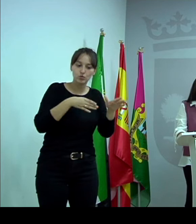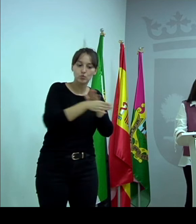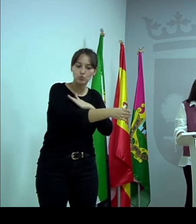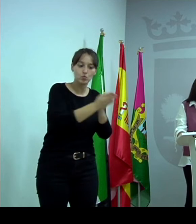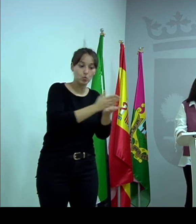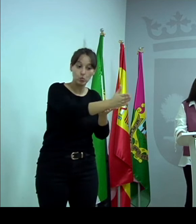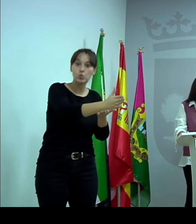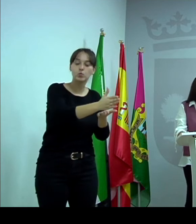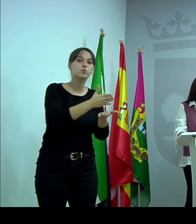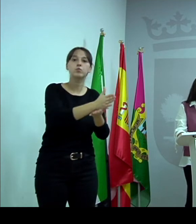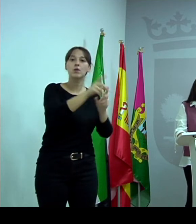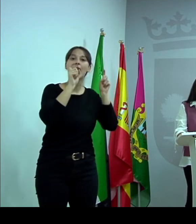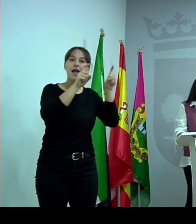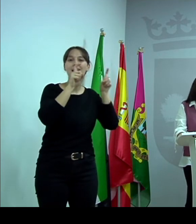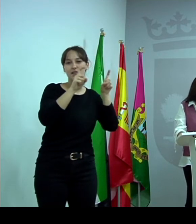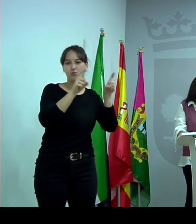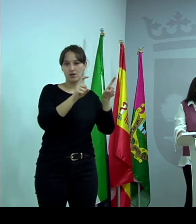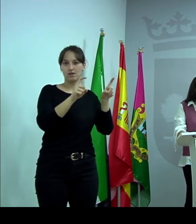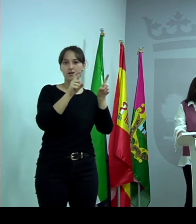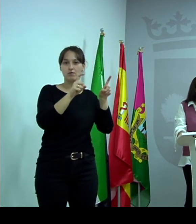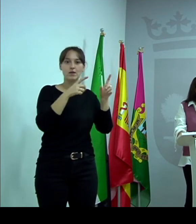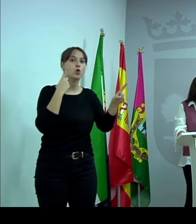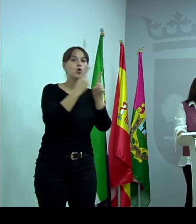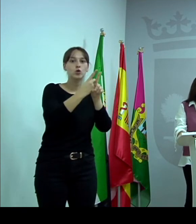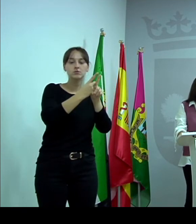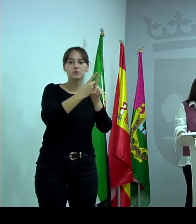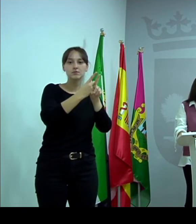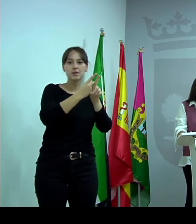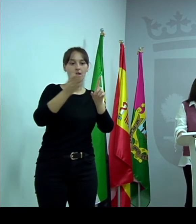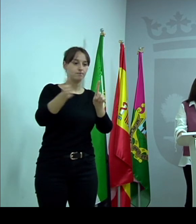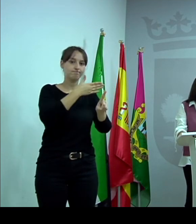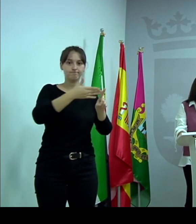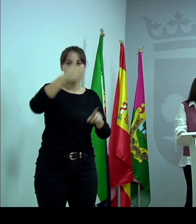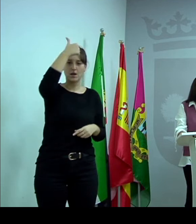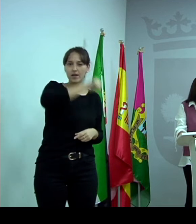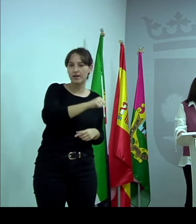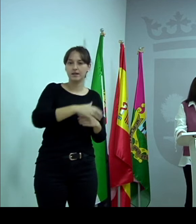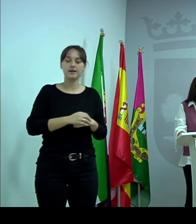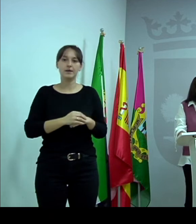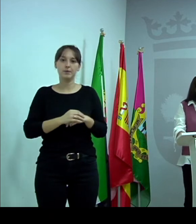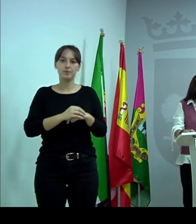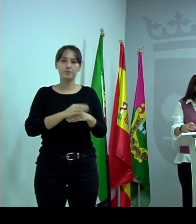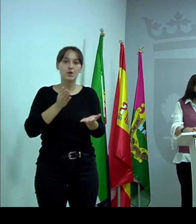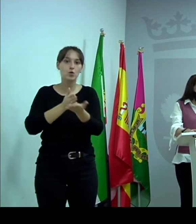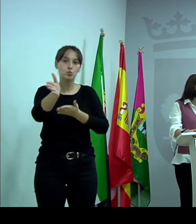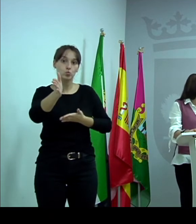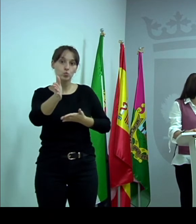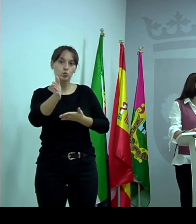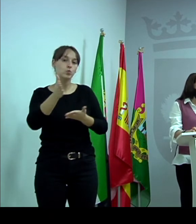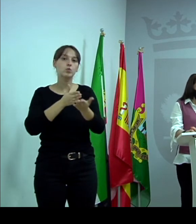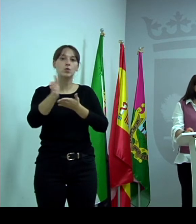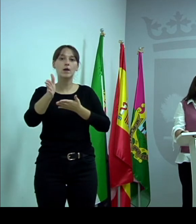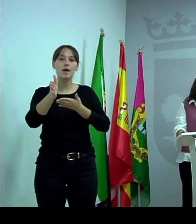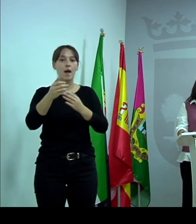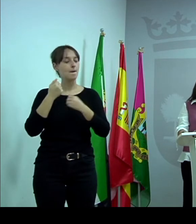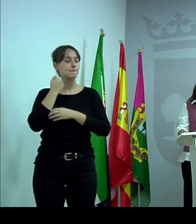prevención y contra la violencia de género. El segundo ciclo va a ser ciclo de empoderamiento. El cuarto eje va